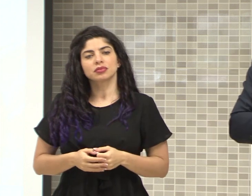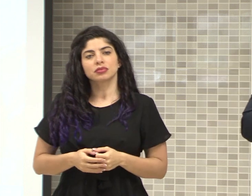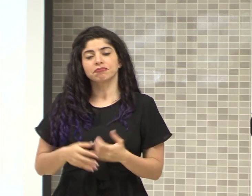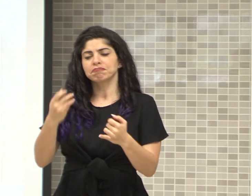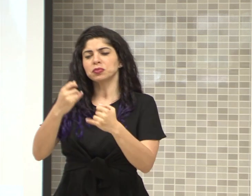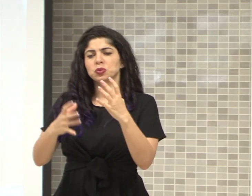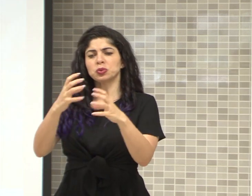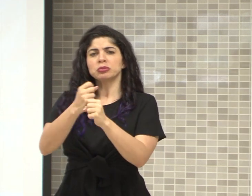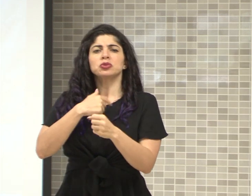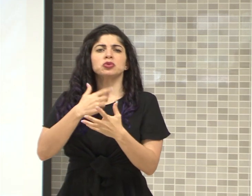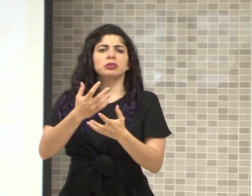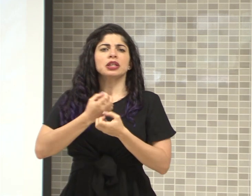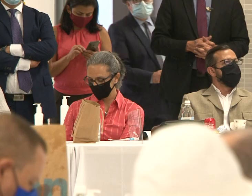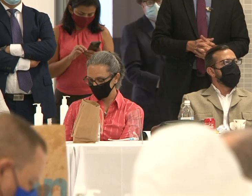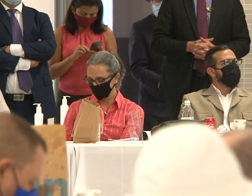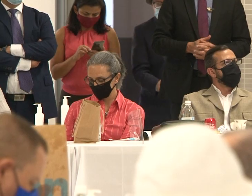Por último, quiero compartirles,